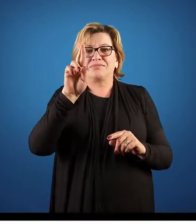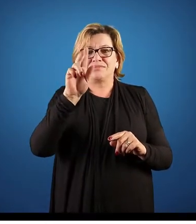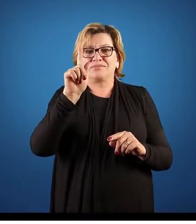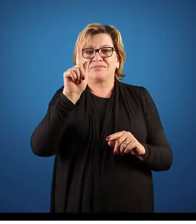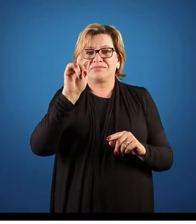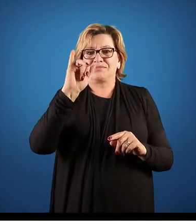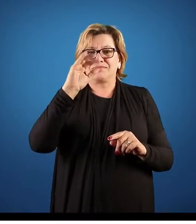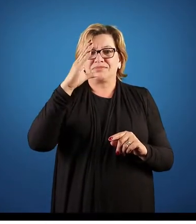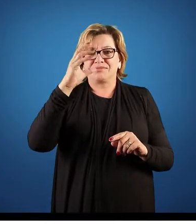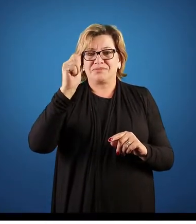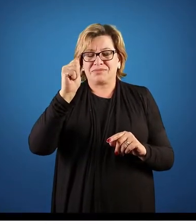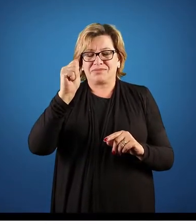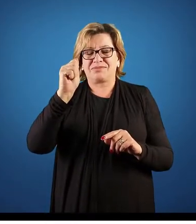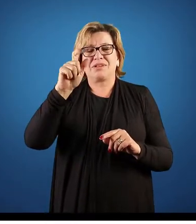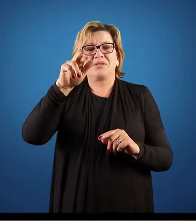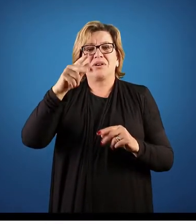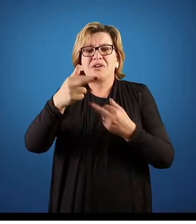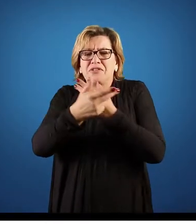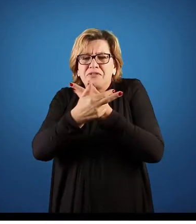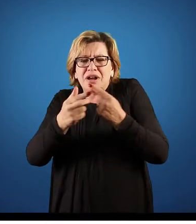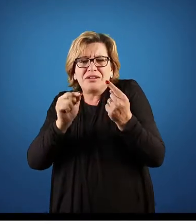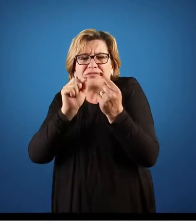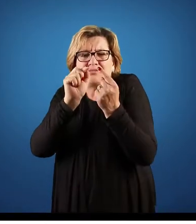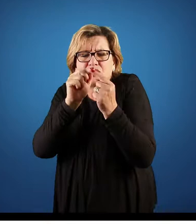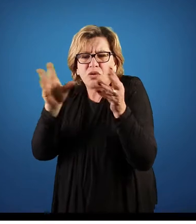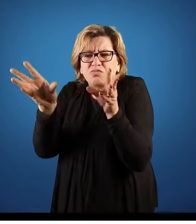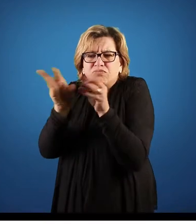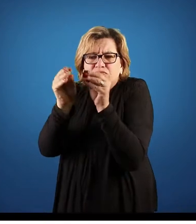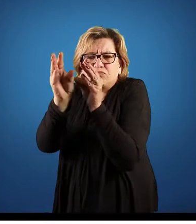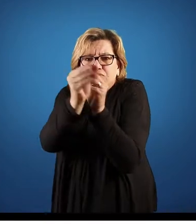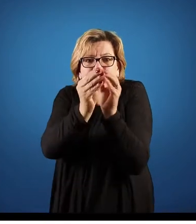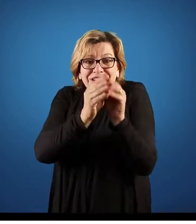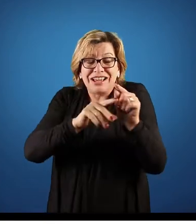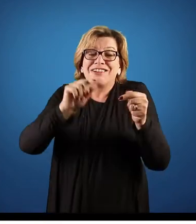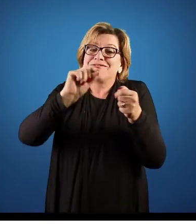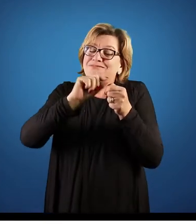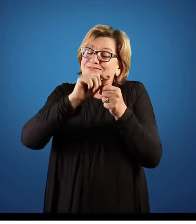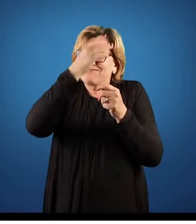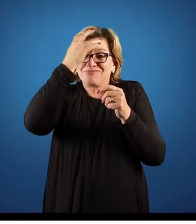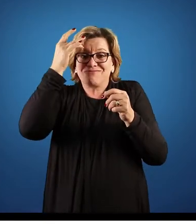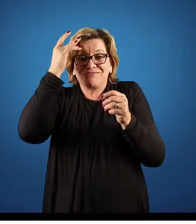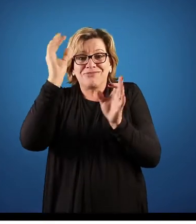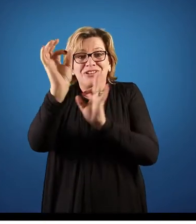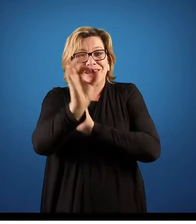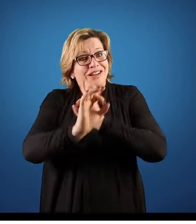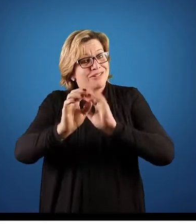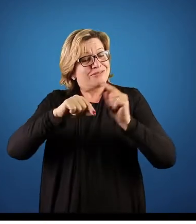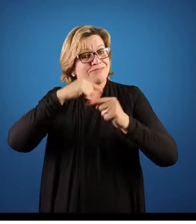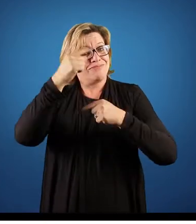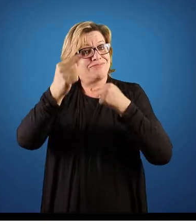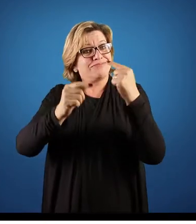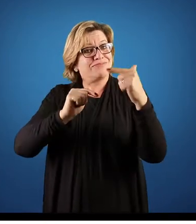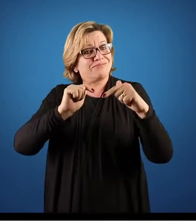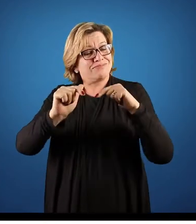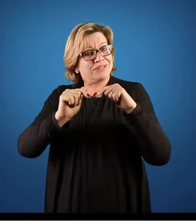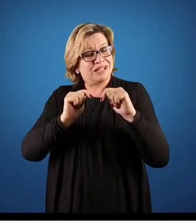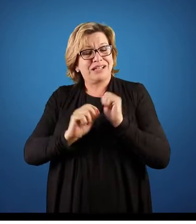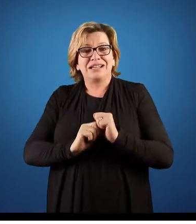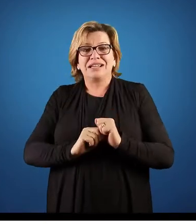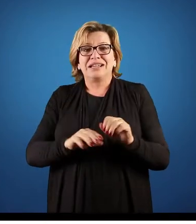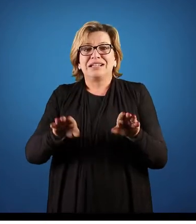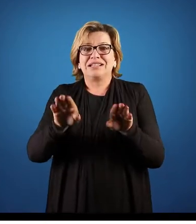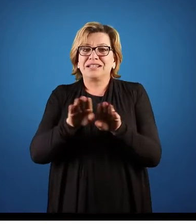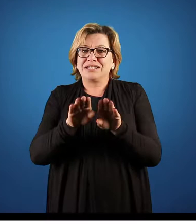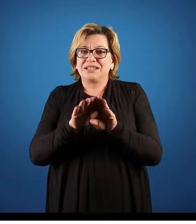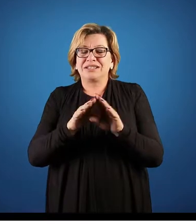mas que faz com que as pessoas estejam organizadas para que eles possam trabalhar. Nós levando para as nossas organizações a coisa se torna um